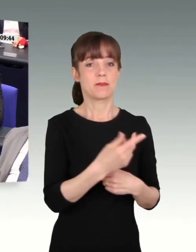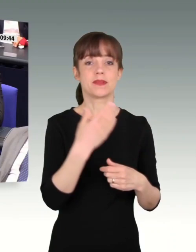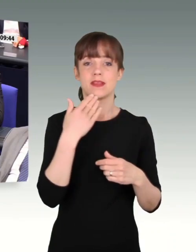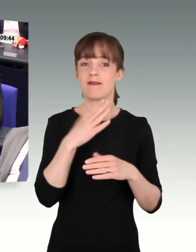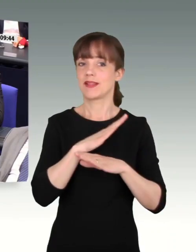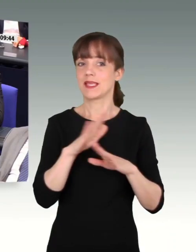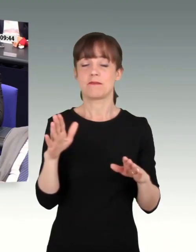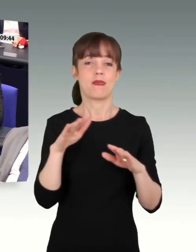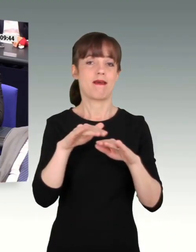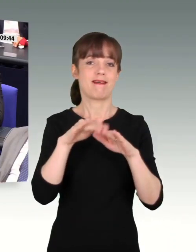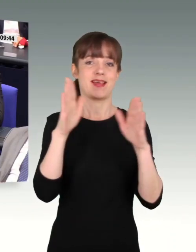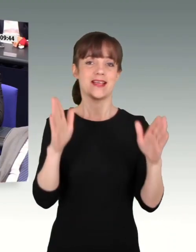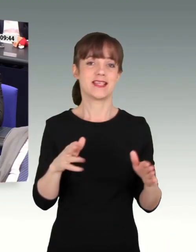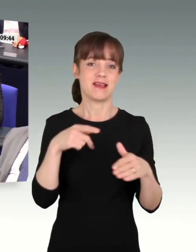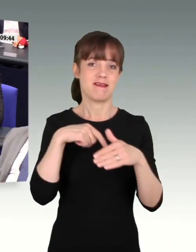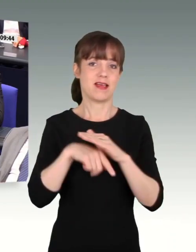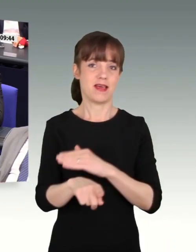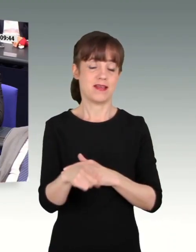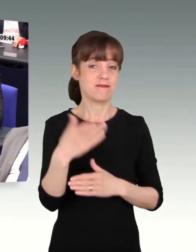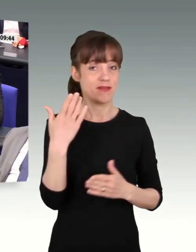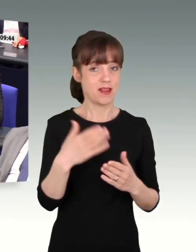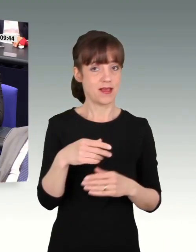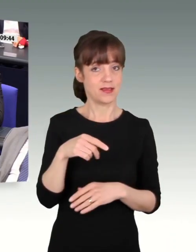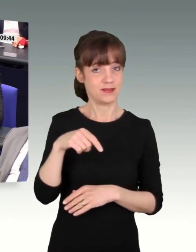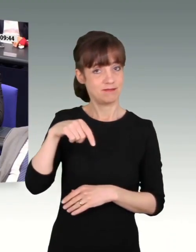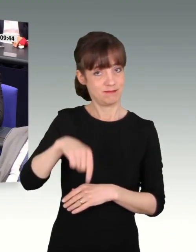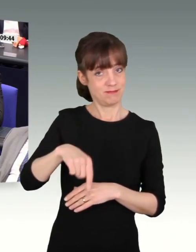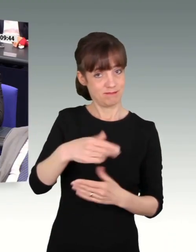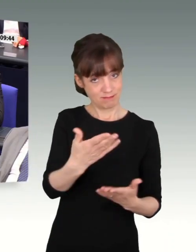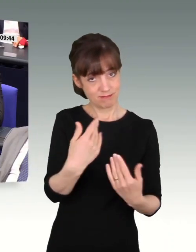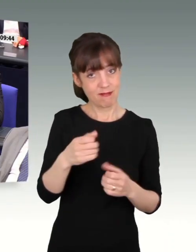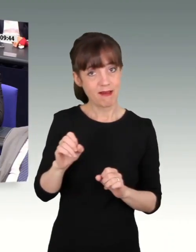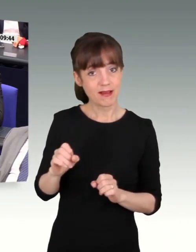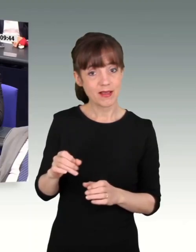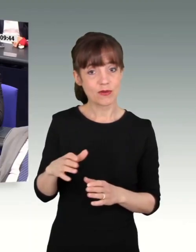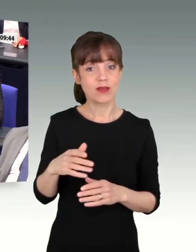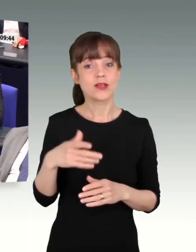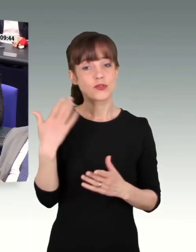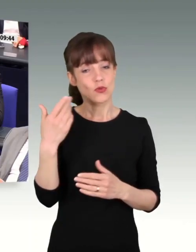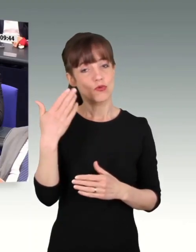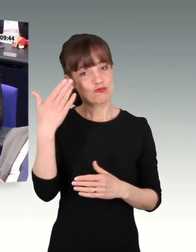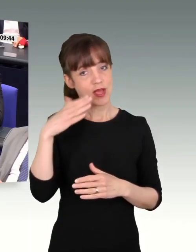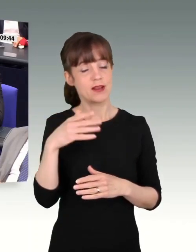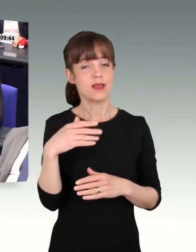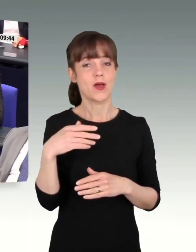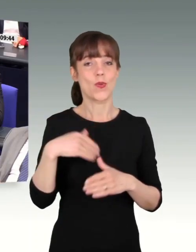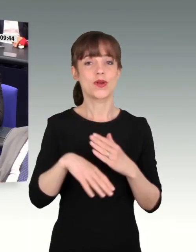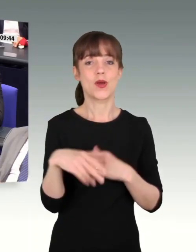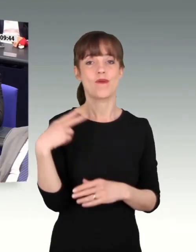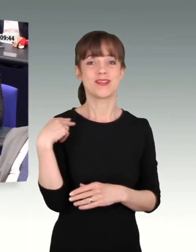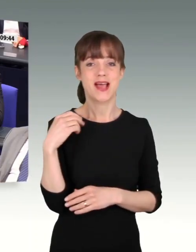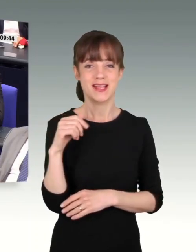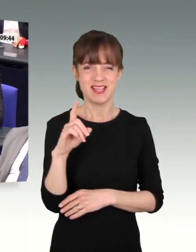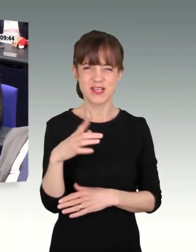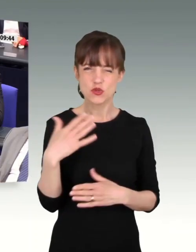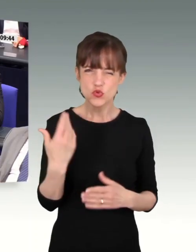erklären Sie, dass dem Hohen Hause, dass ein schneidiger Unteroffizier AD den Mut hat, hier so aufzutreten und im